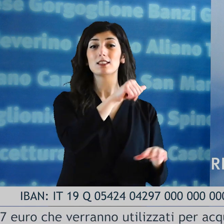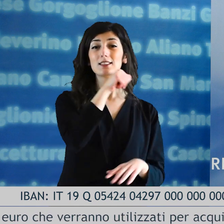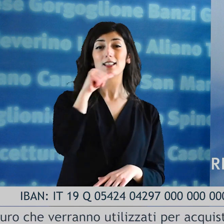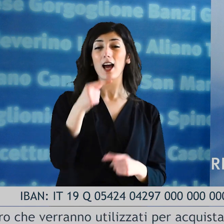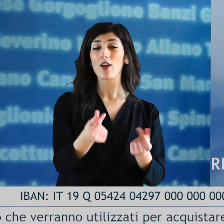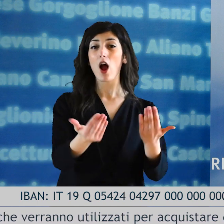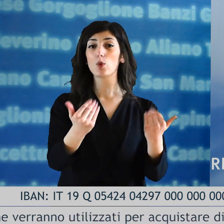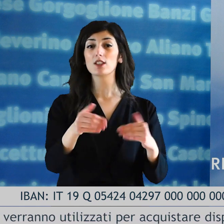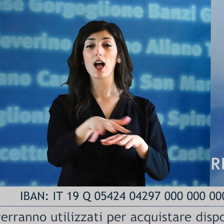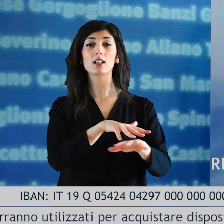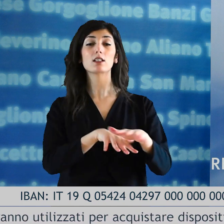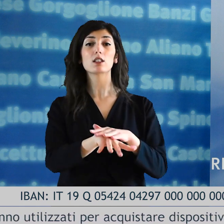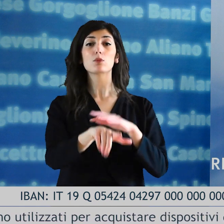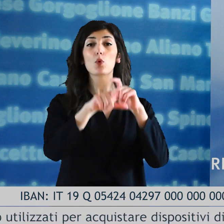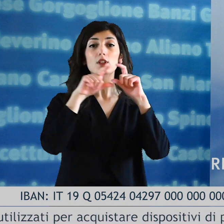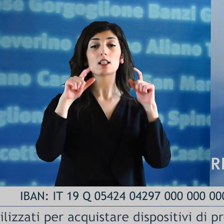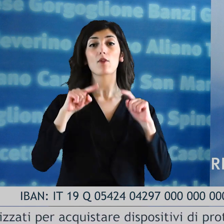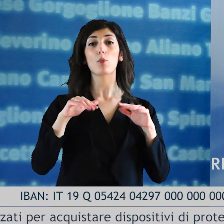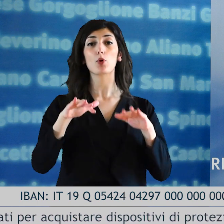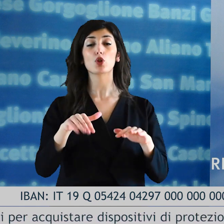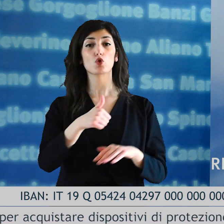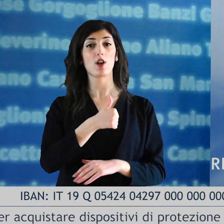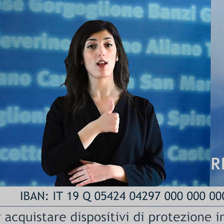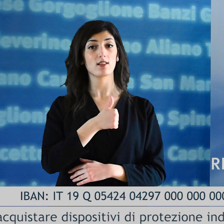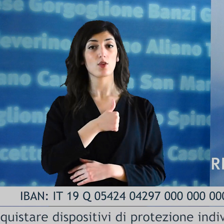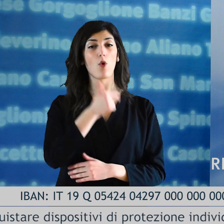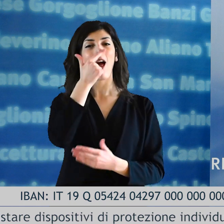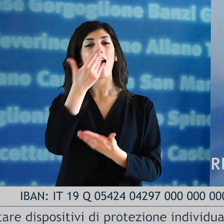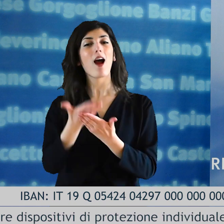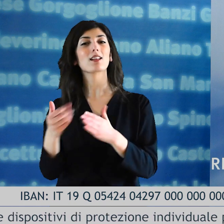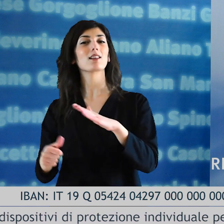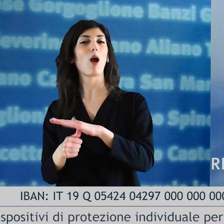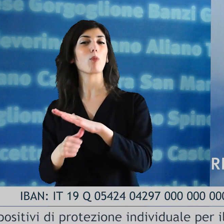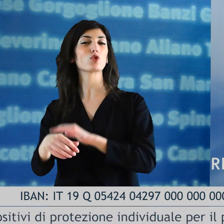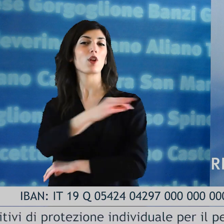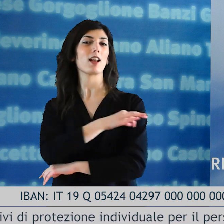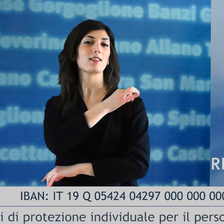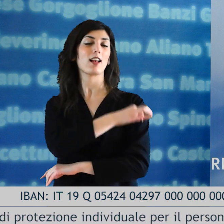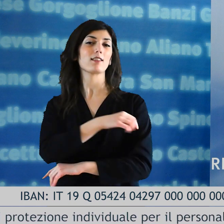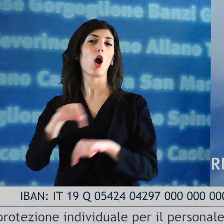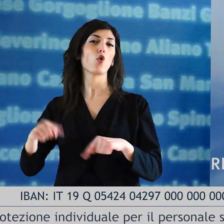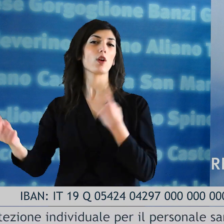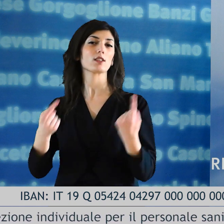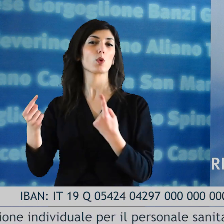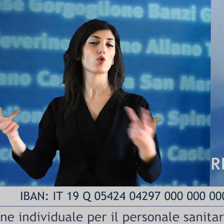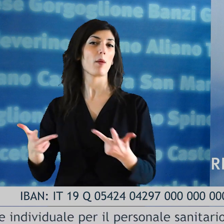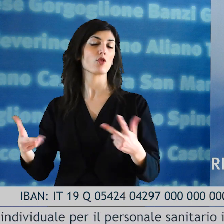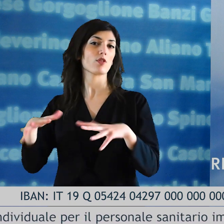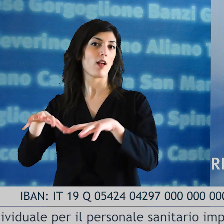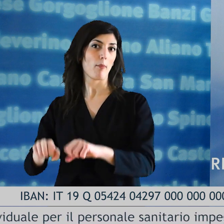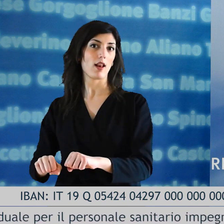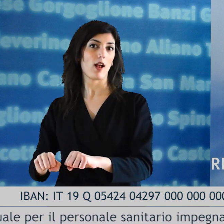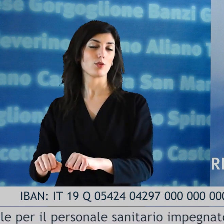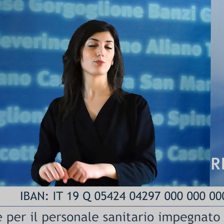utilizzati per acquistare dispositivi di protezione individuale per il personale sanitario impegnato nell